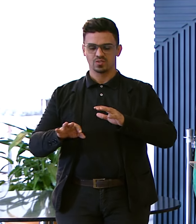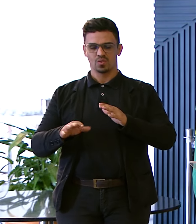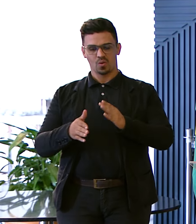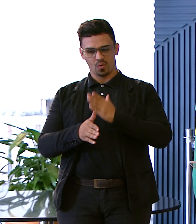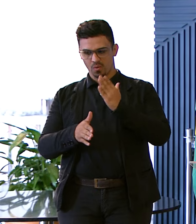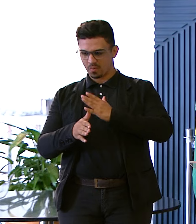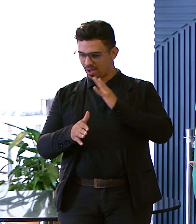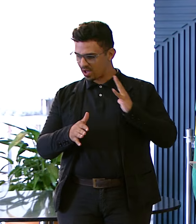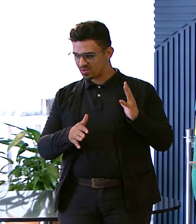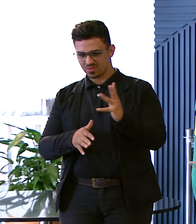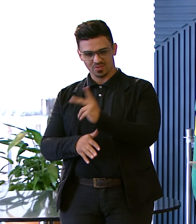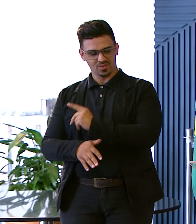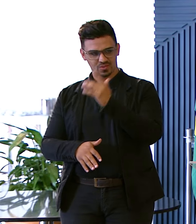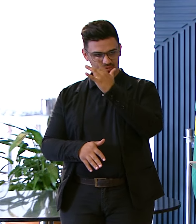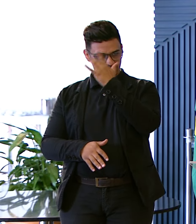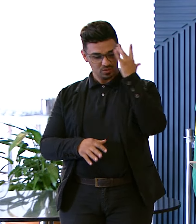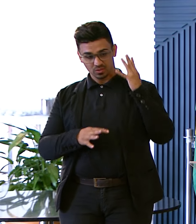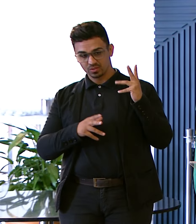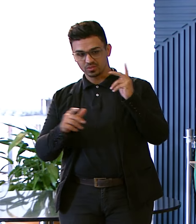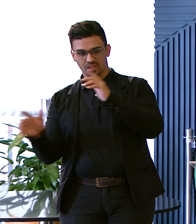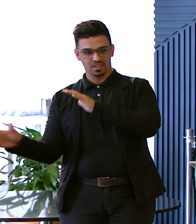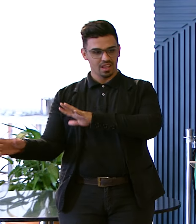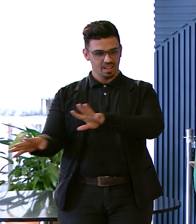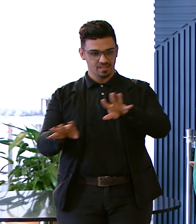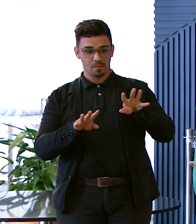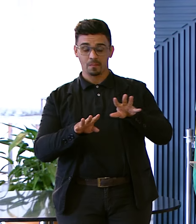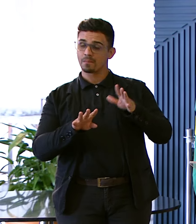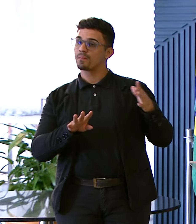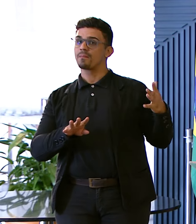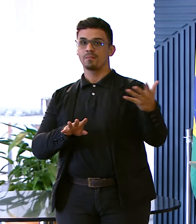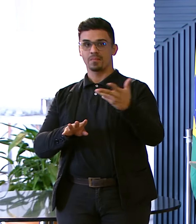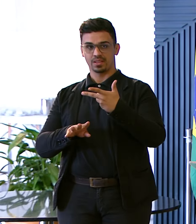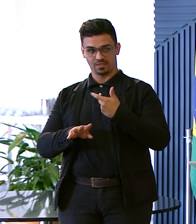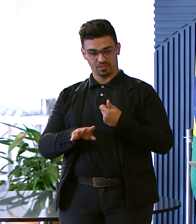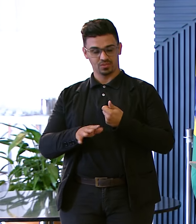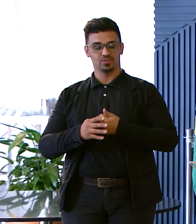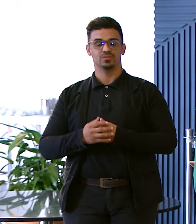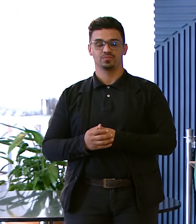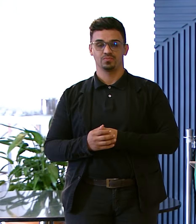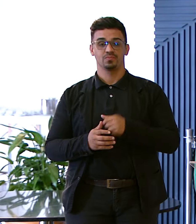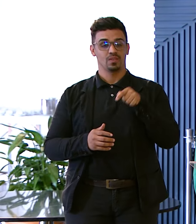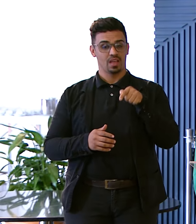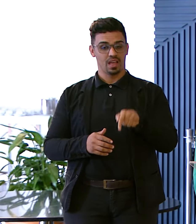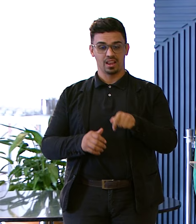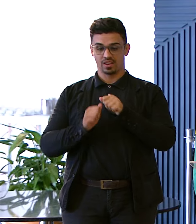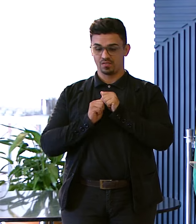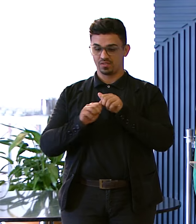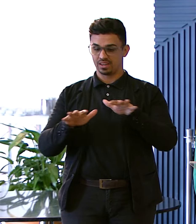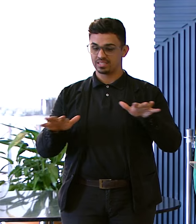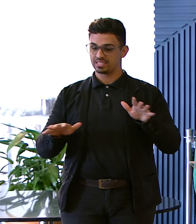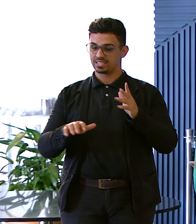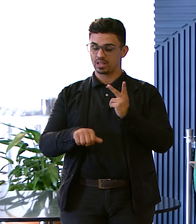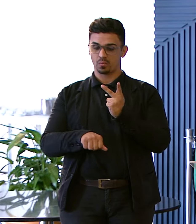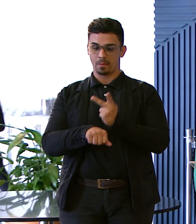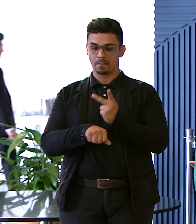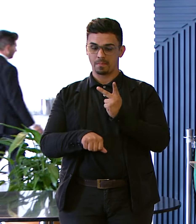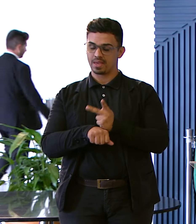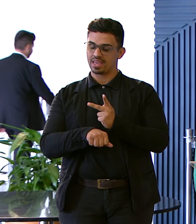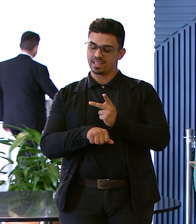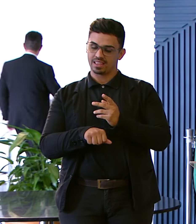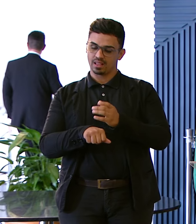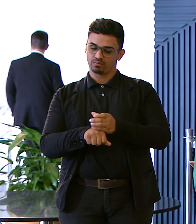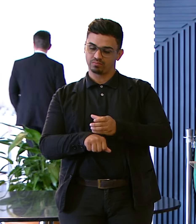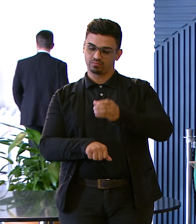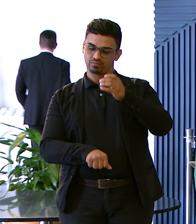Se valia daquilo Maravilhoso Então ali Foi lançada Uma pedra fundamental E com